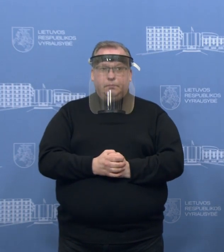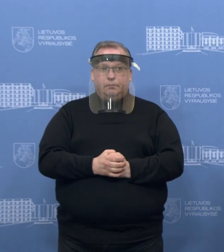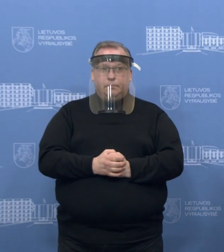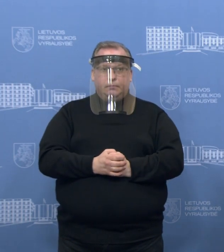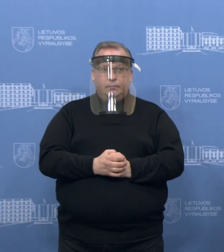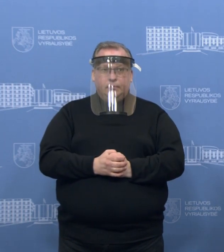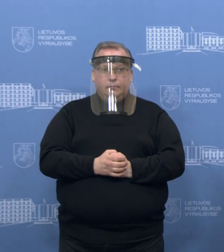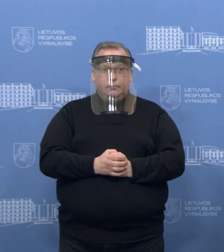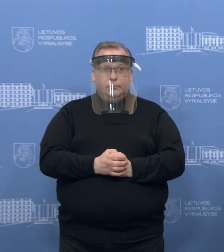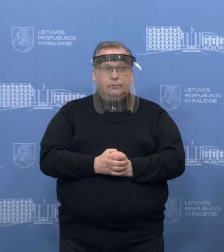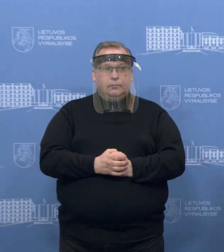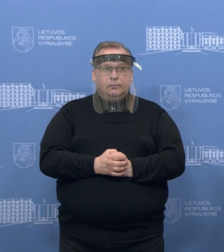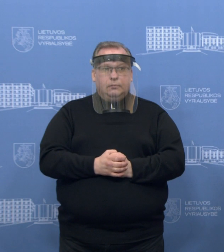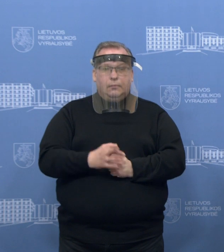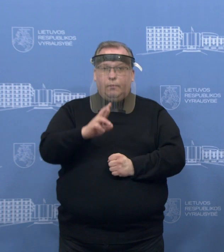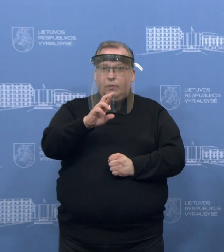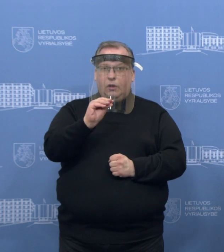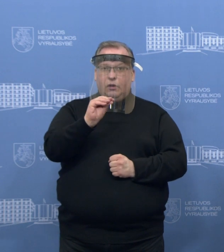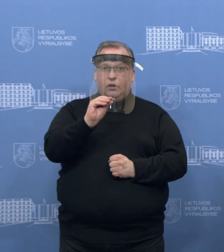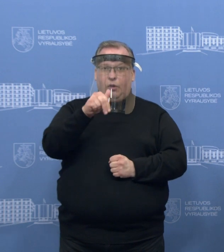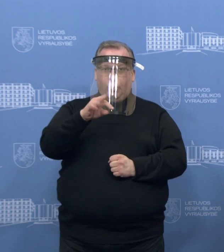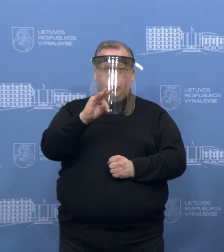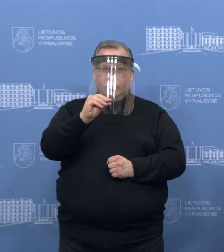Andrius Sitas iš Reuters, prašom.